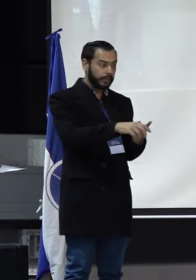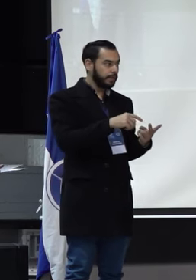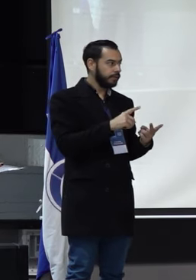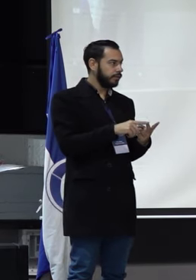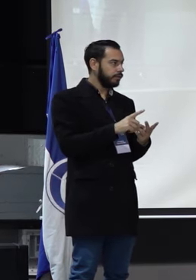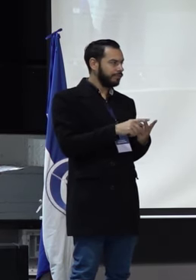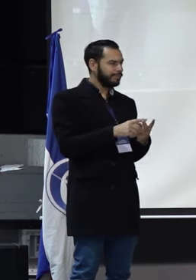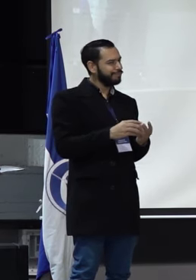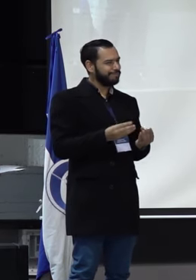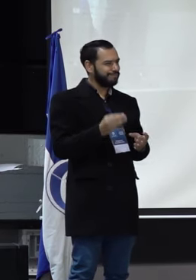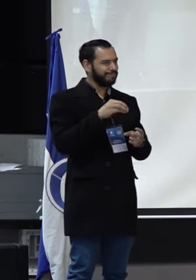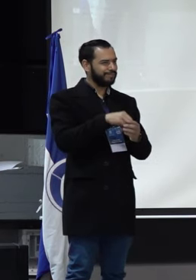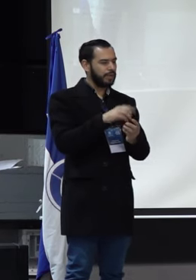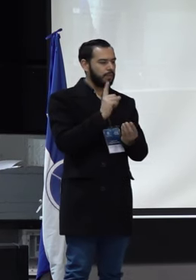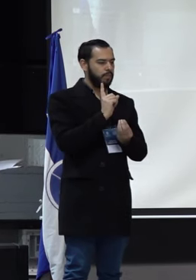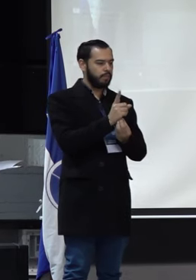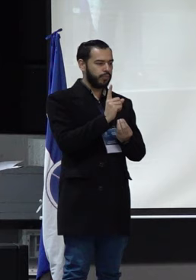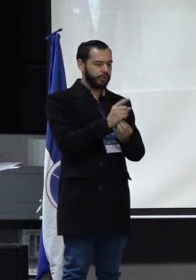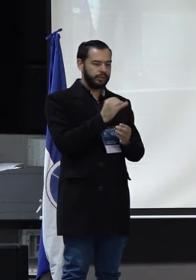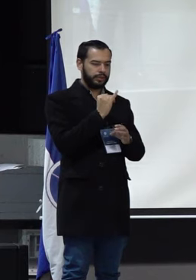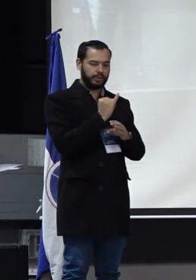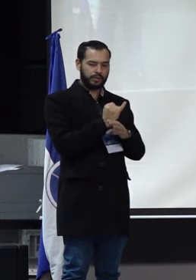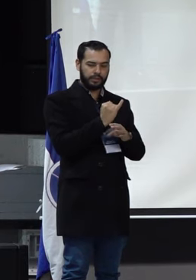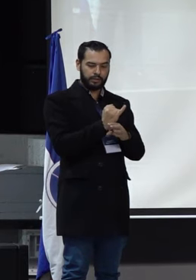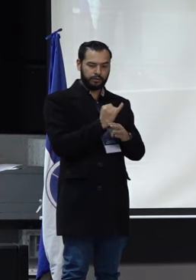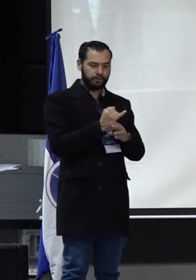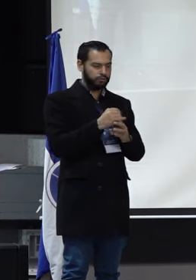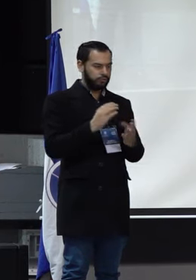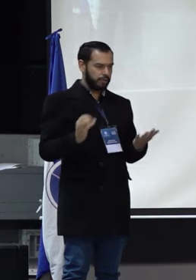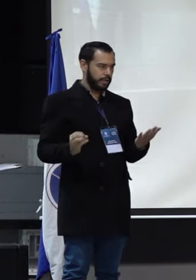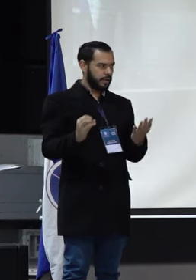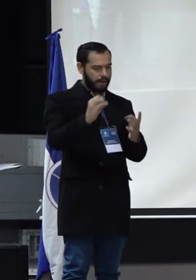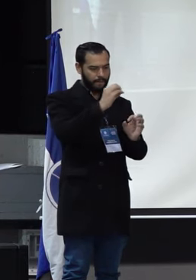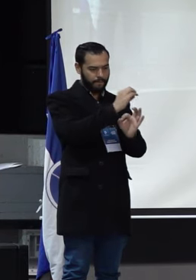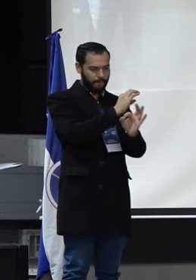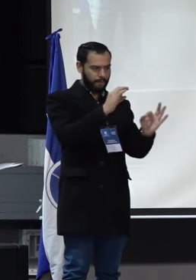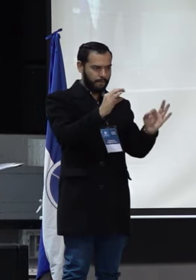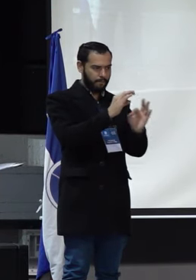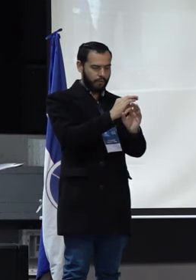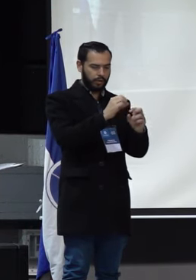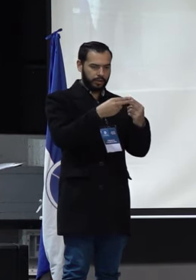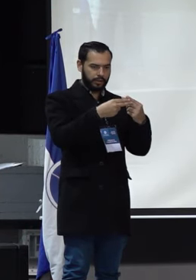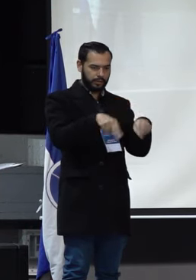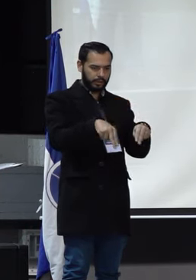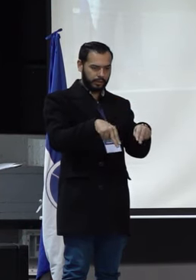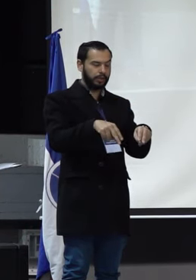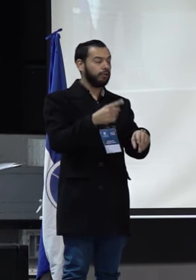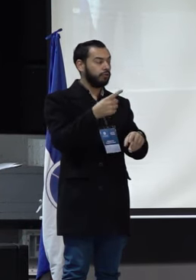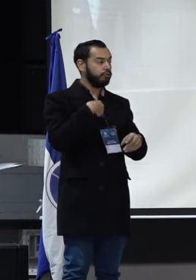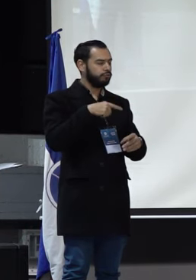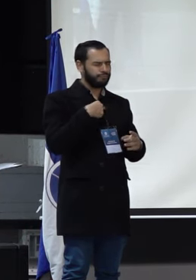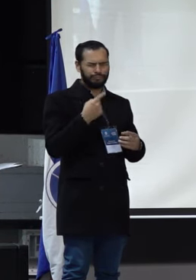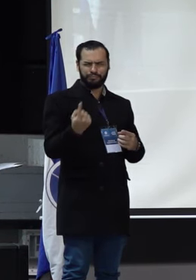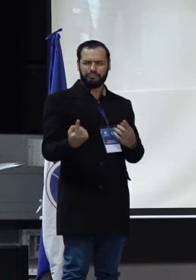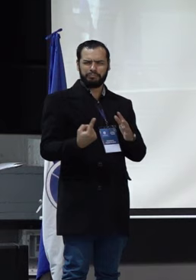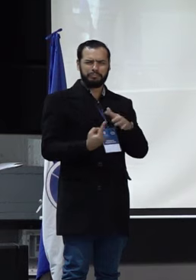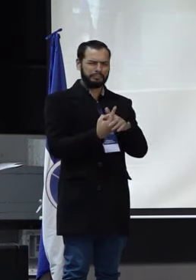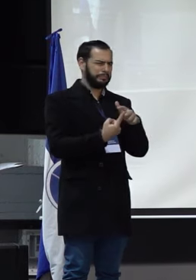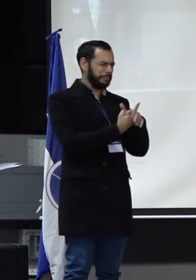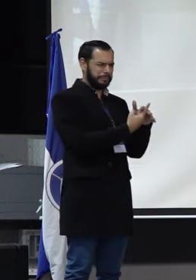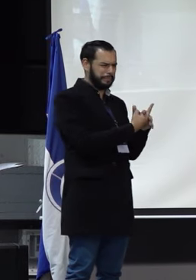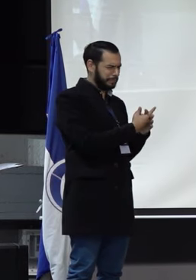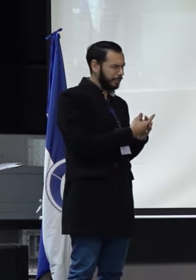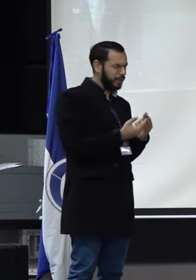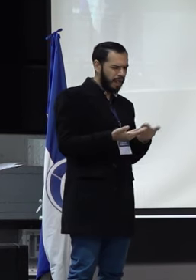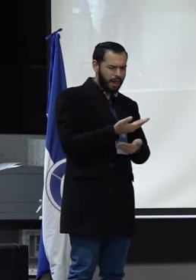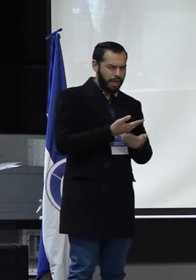implementar una política institucional que esté atravesada por un enfoque de género. Nosotras consideramos que muchos de los inconvenientes que se presentan también en la